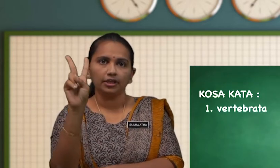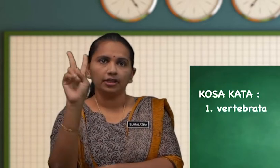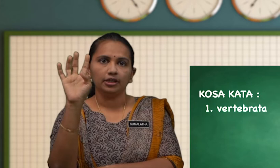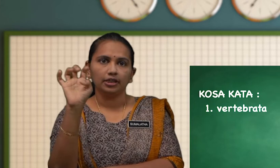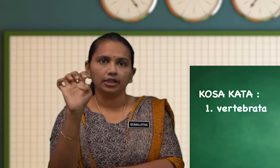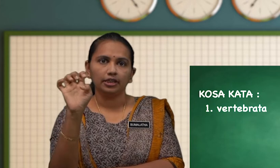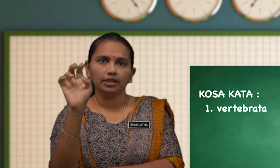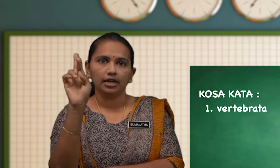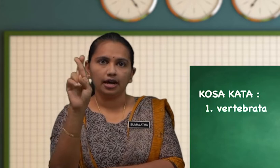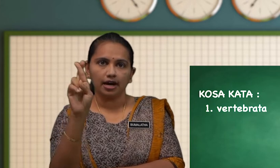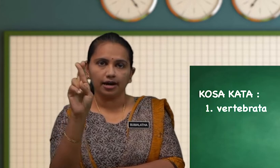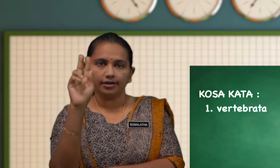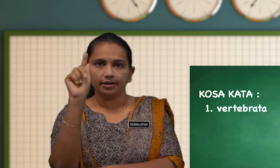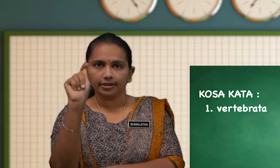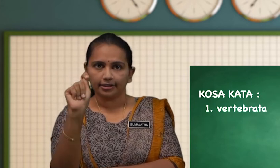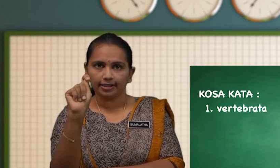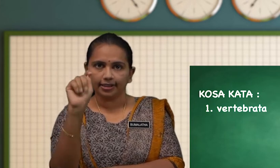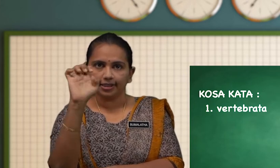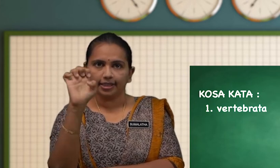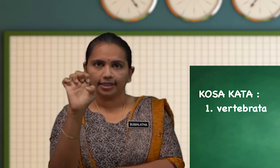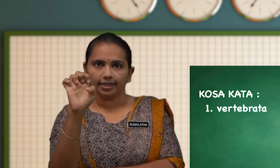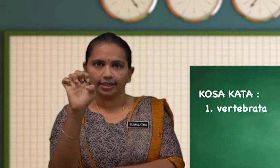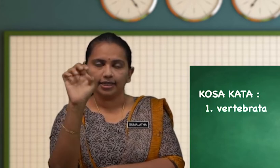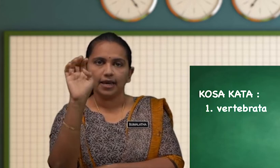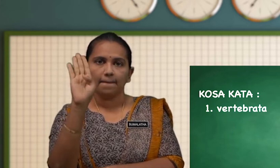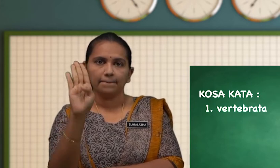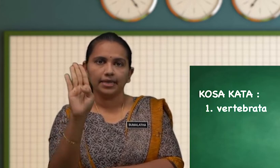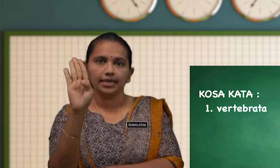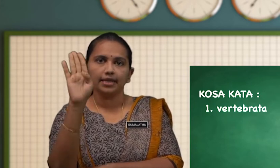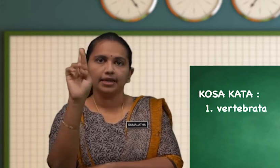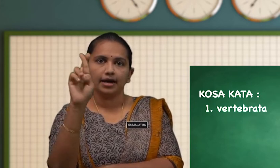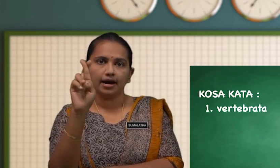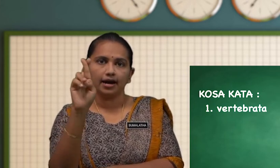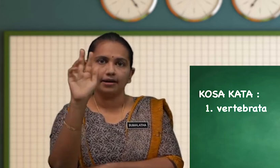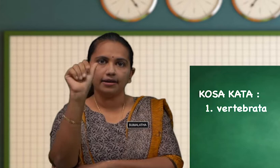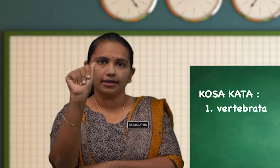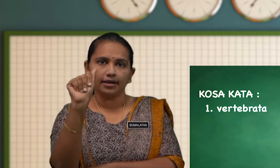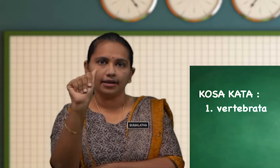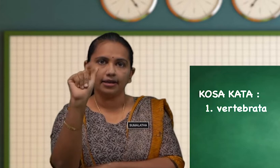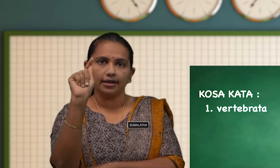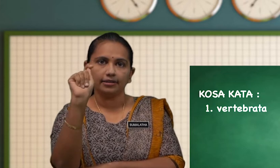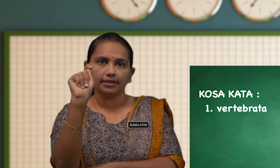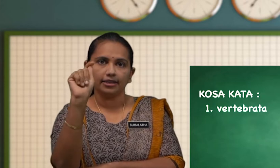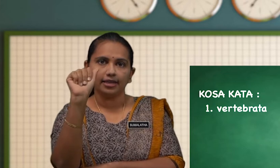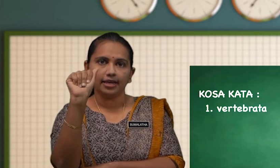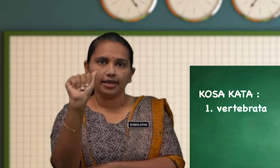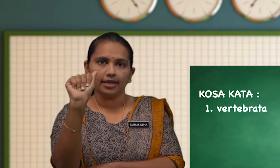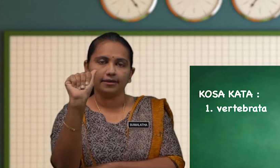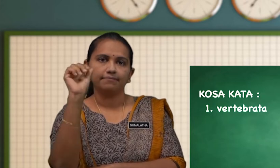-E-R-T-E-B-R-A-T-A